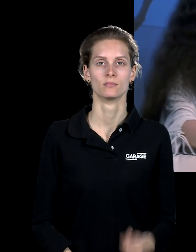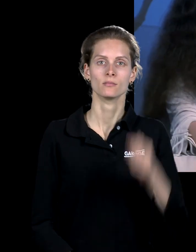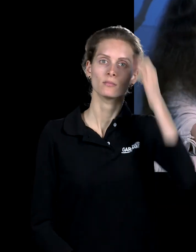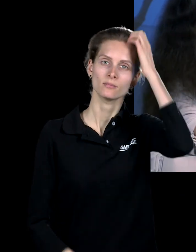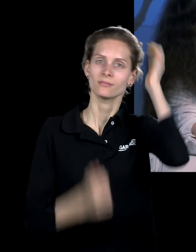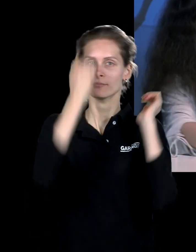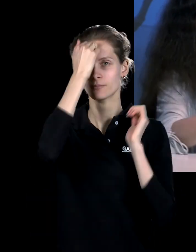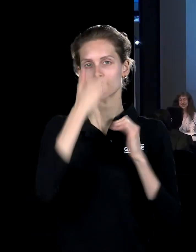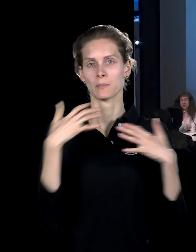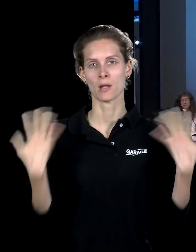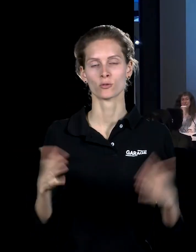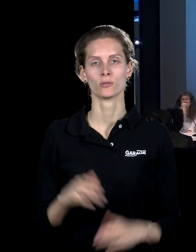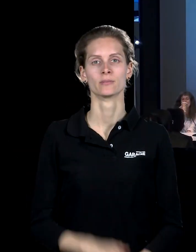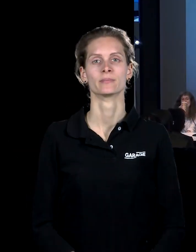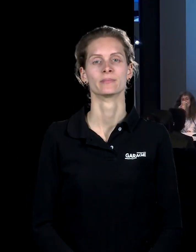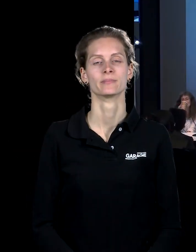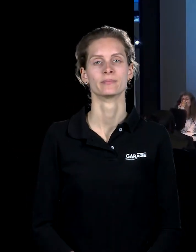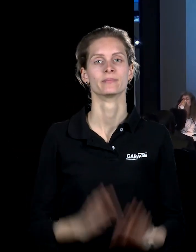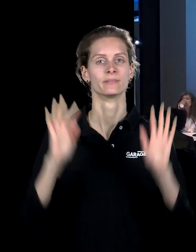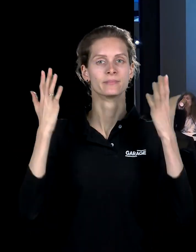Спасибо. Спасибо. Спасибо.